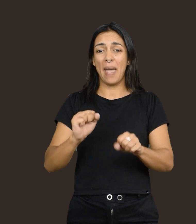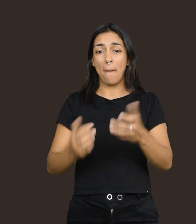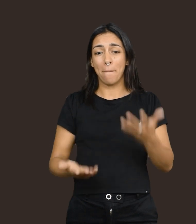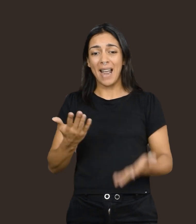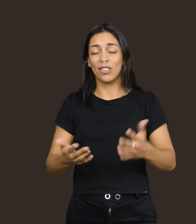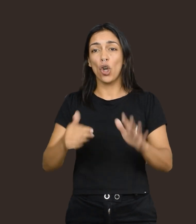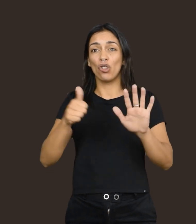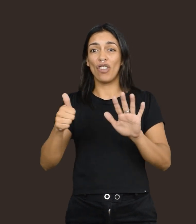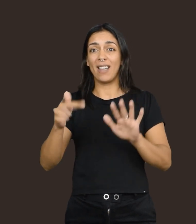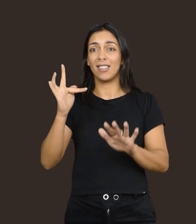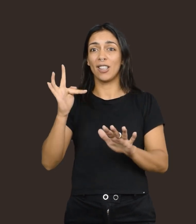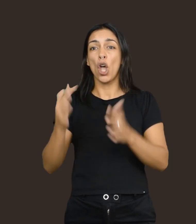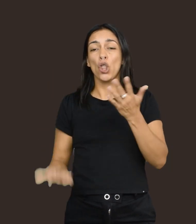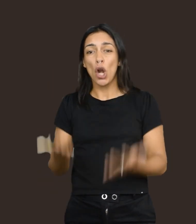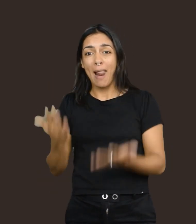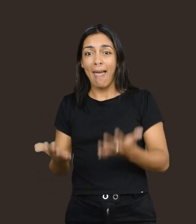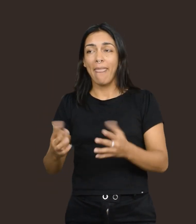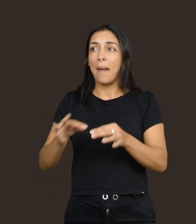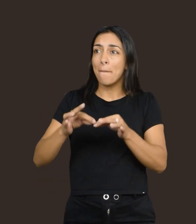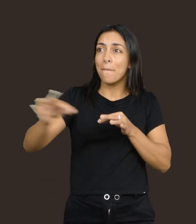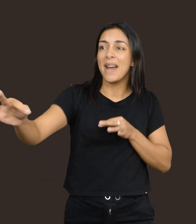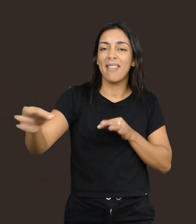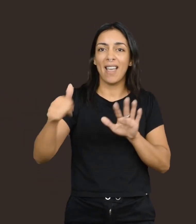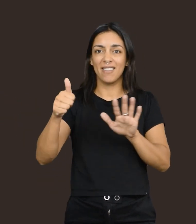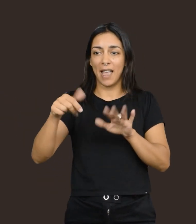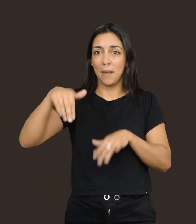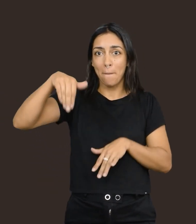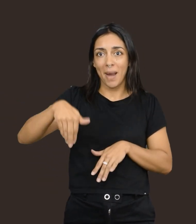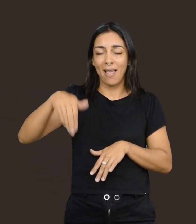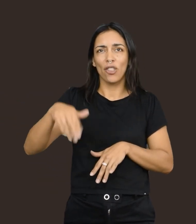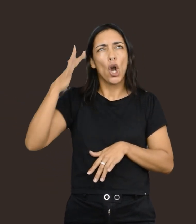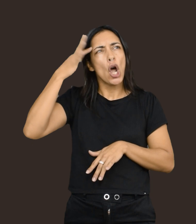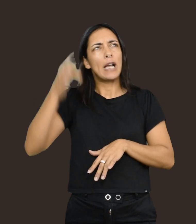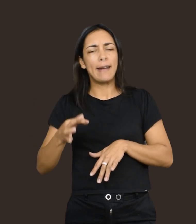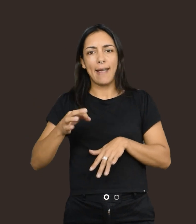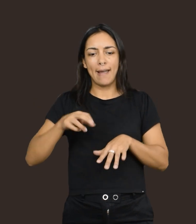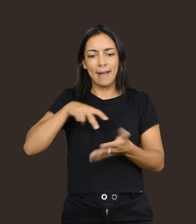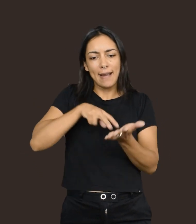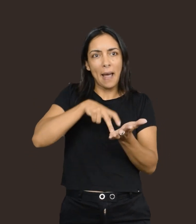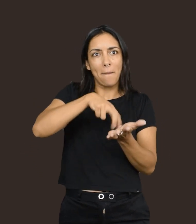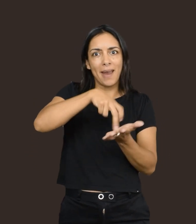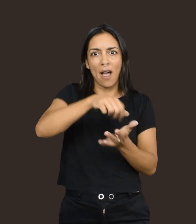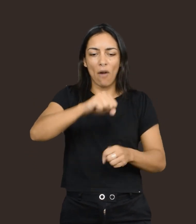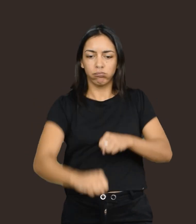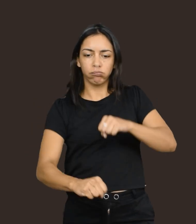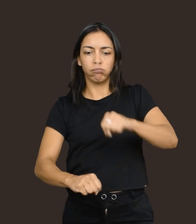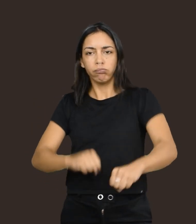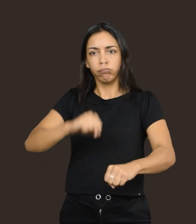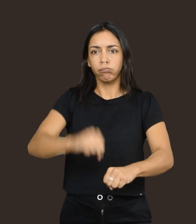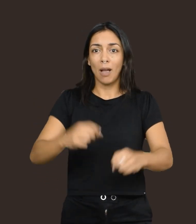Podía llegar a pesar 6 toneladas y medir 6 metros de longitud. Se cree que caminaba en dos patas.